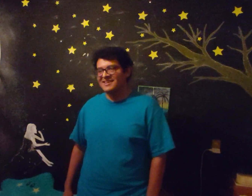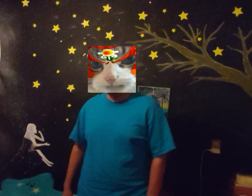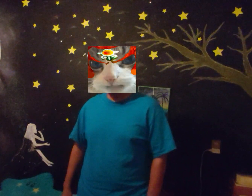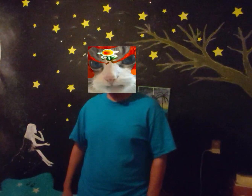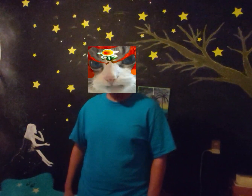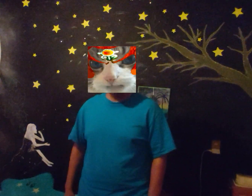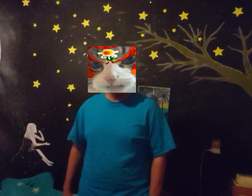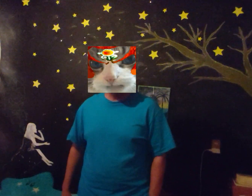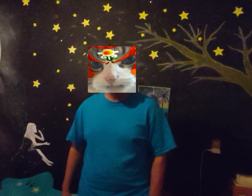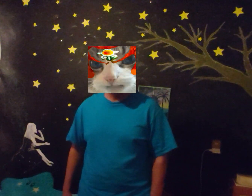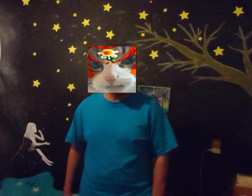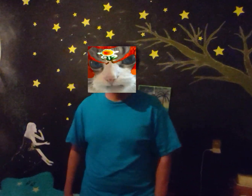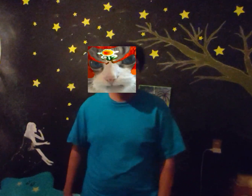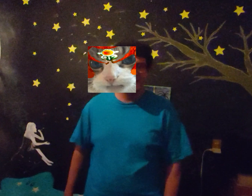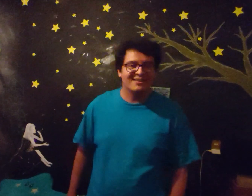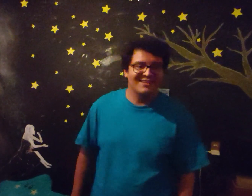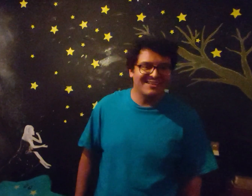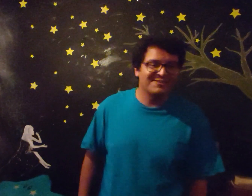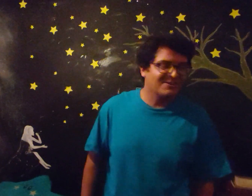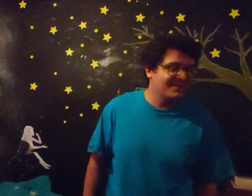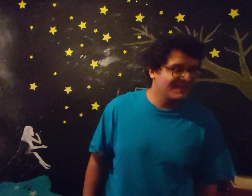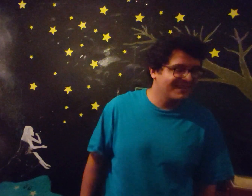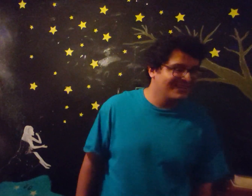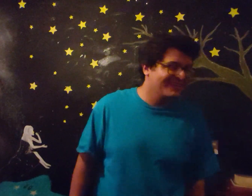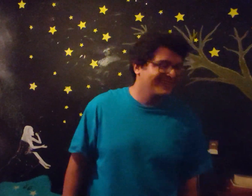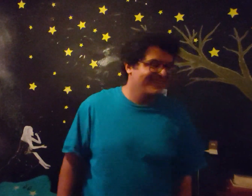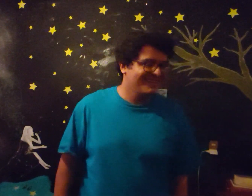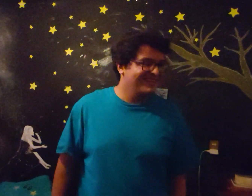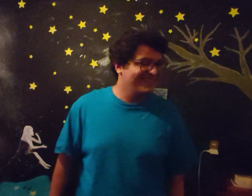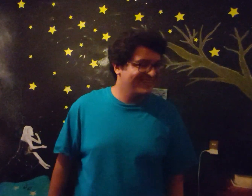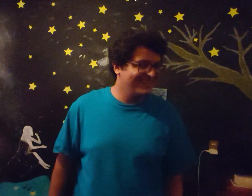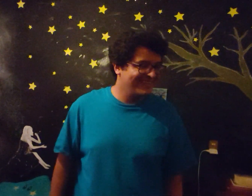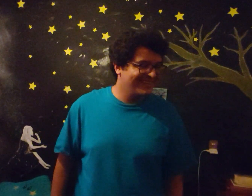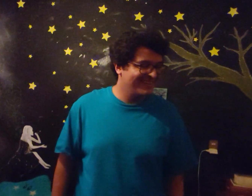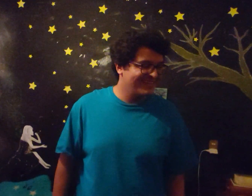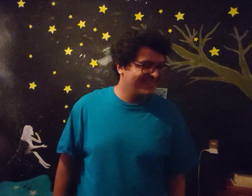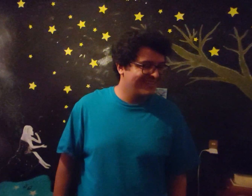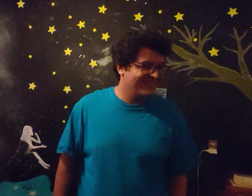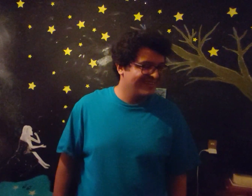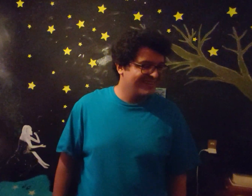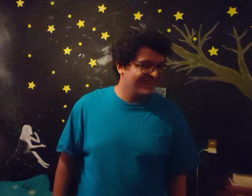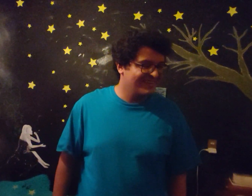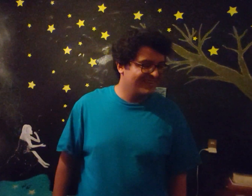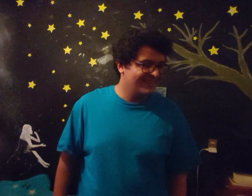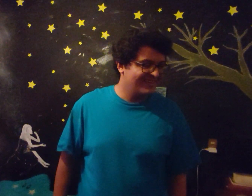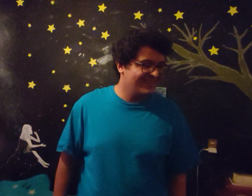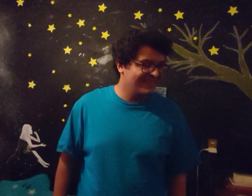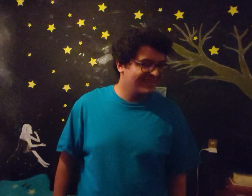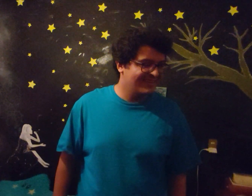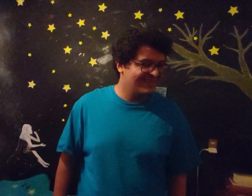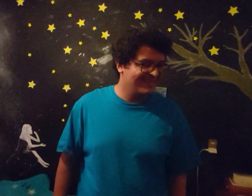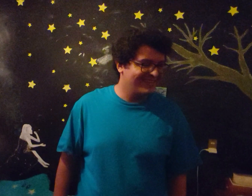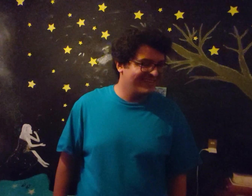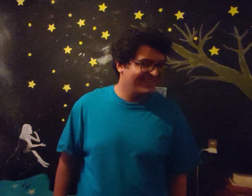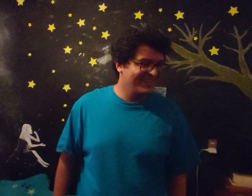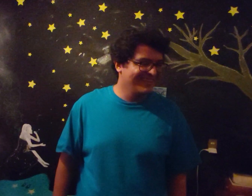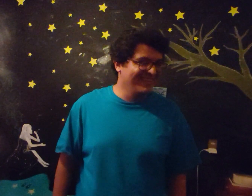No te perdono Kittipis Listo Mister Don Mago Yush Usted es buena persona